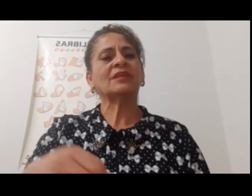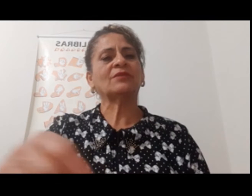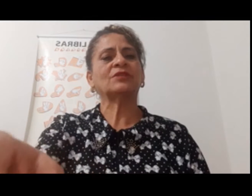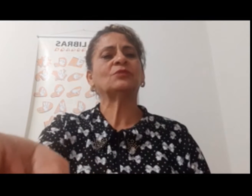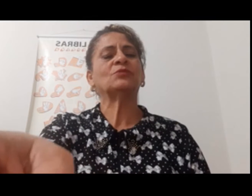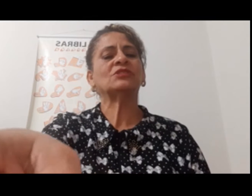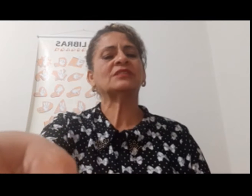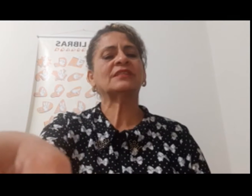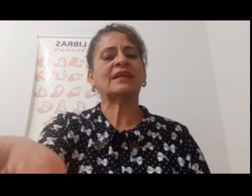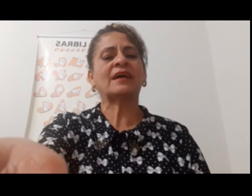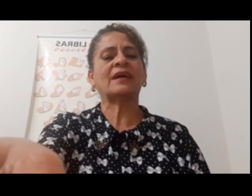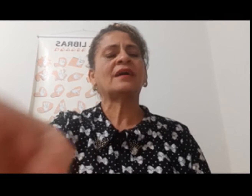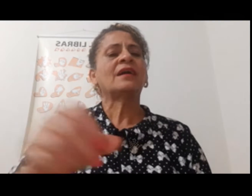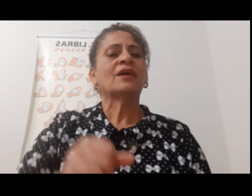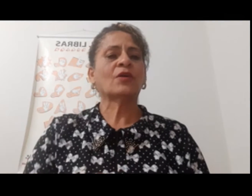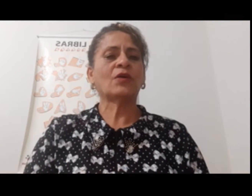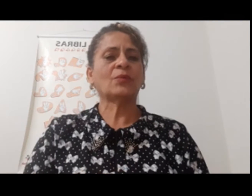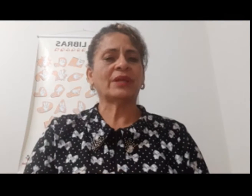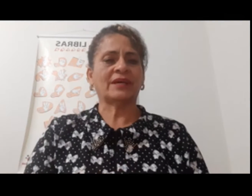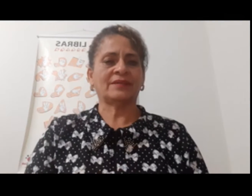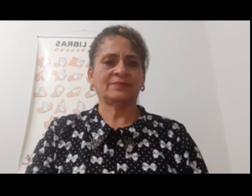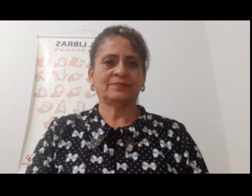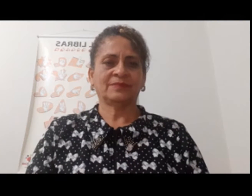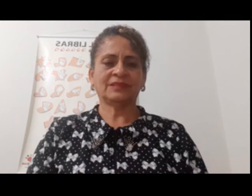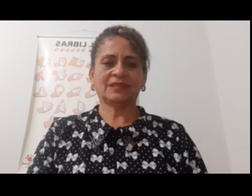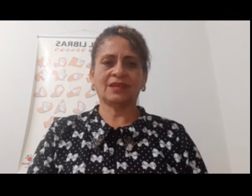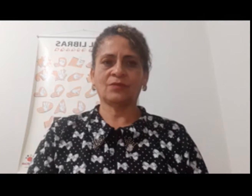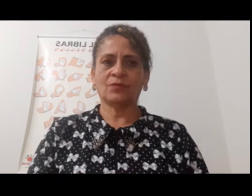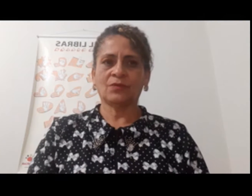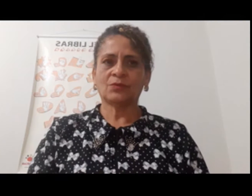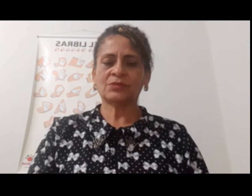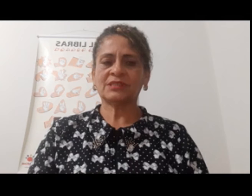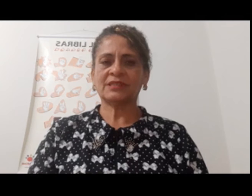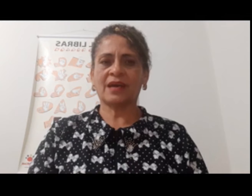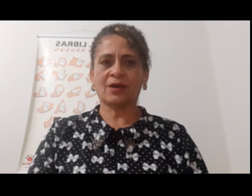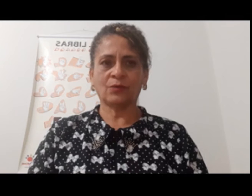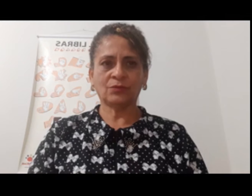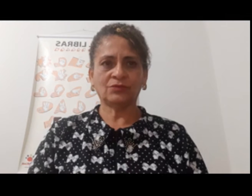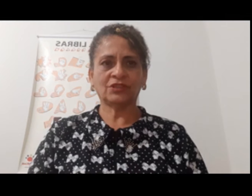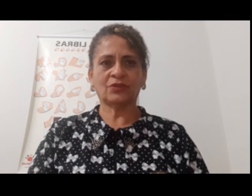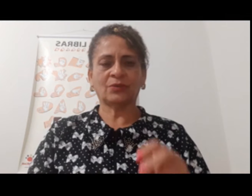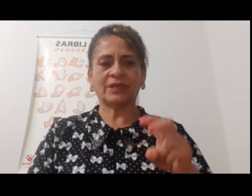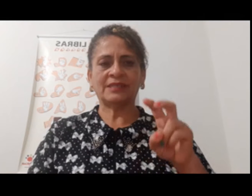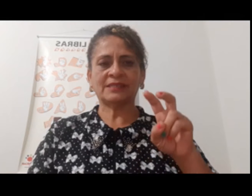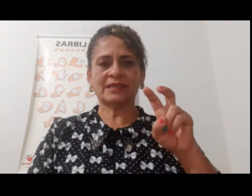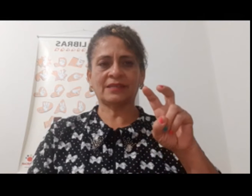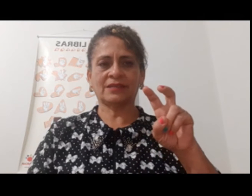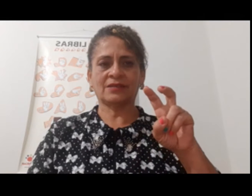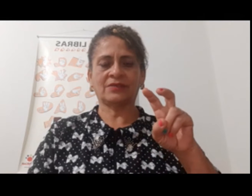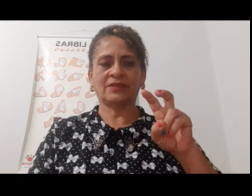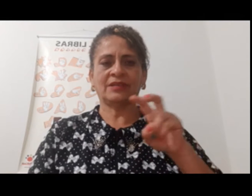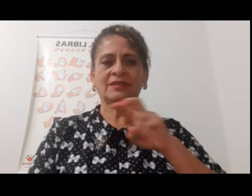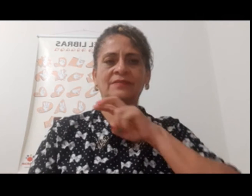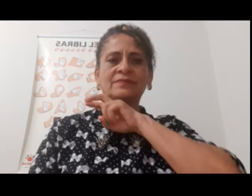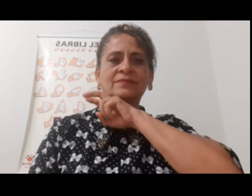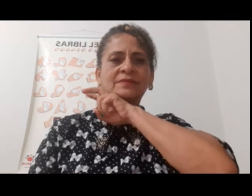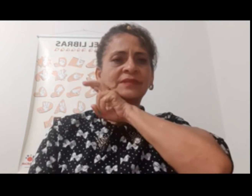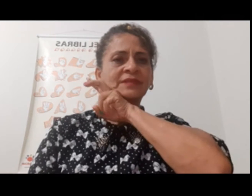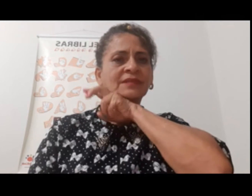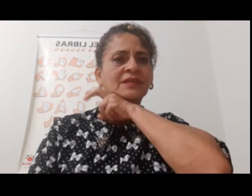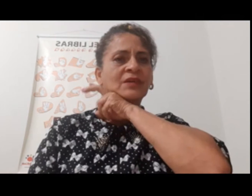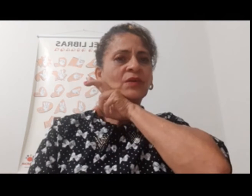primeiro sinal de hoje será Cobra. Então, o sinal de Cobra é esse aqui, olhe.